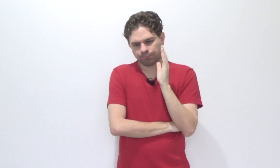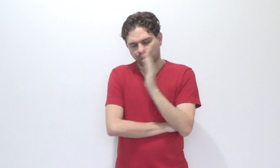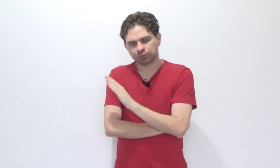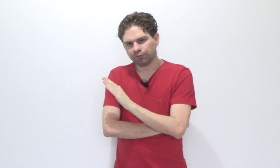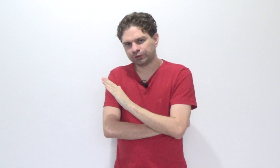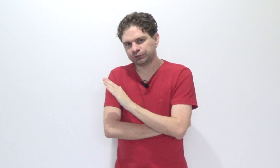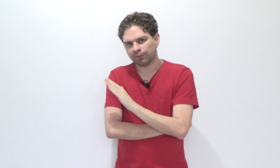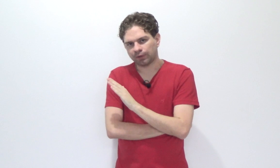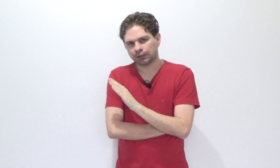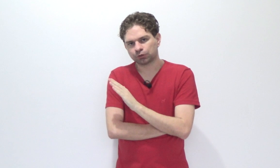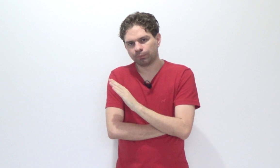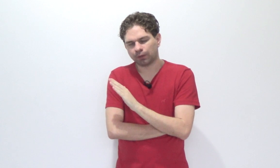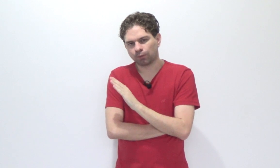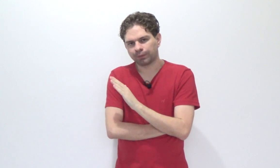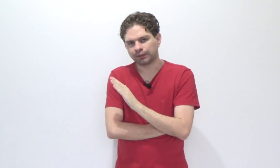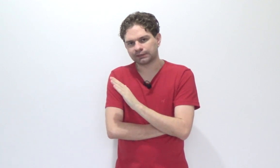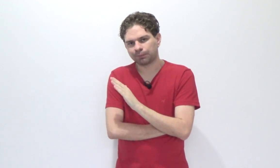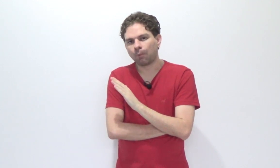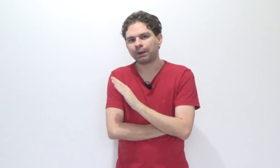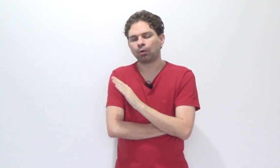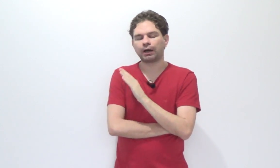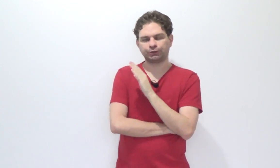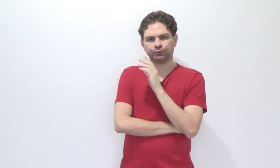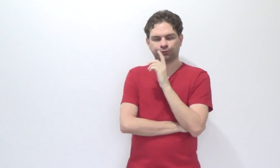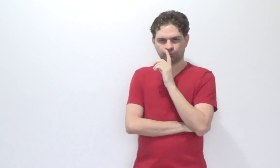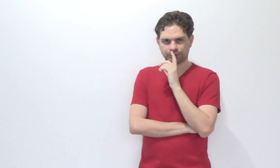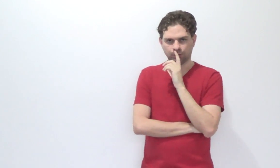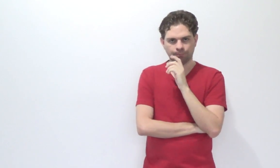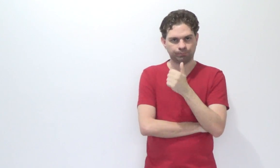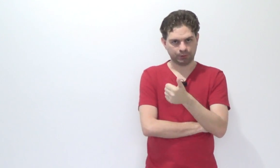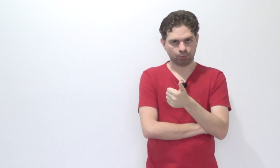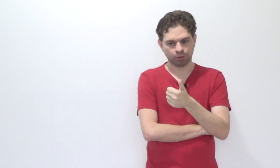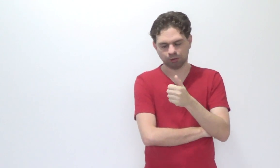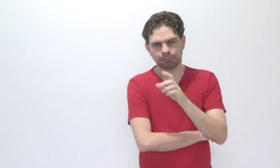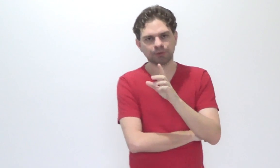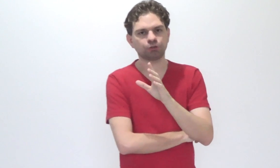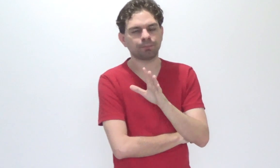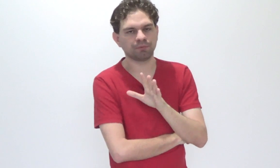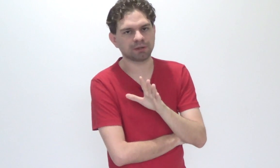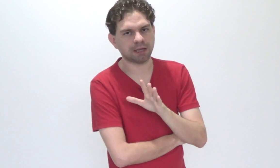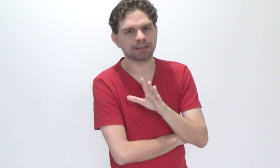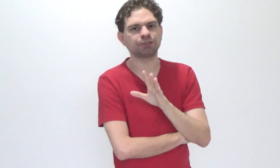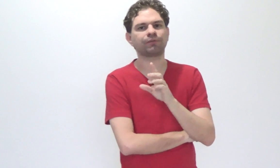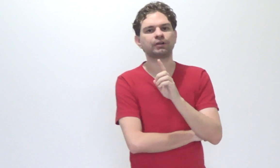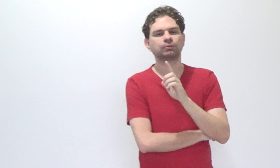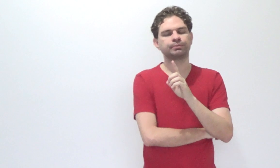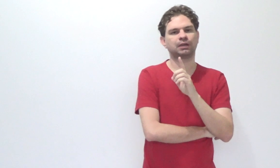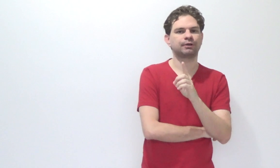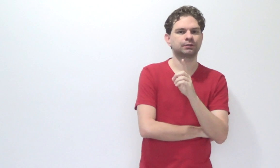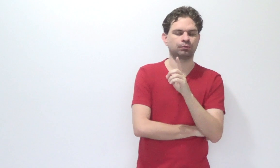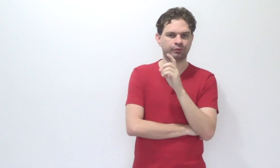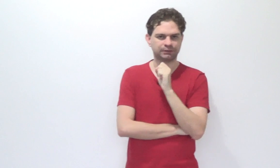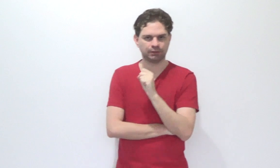Próximo vídeo, a vai falar sobre a competência por prerrogativa de função. Tranquilo? Mas deixa eu aproveitar aqui e já fazer uma observação com você.